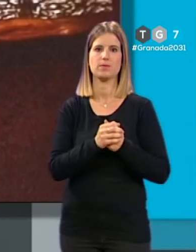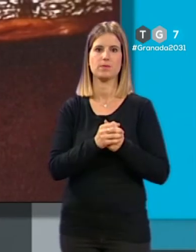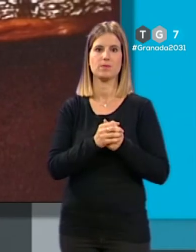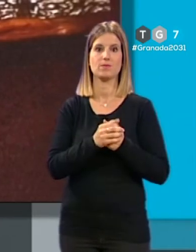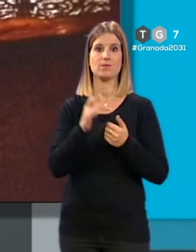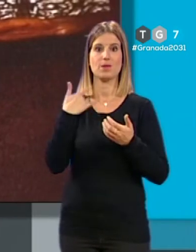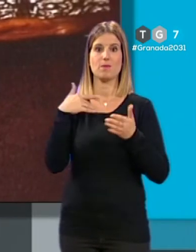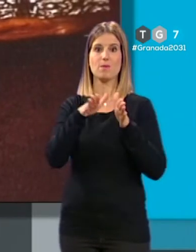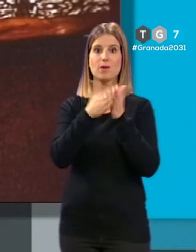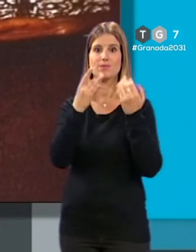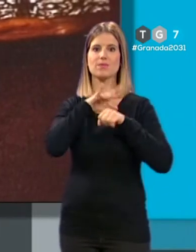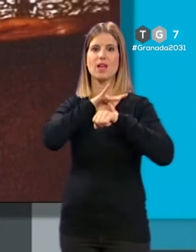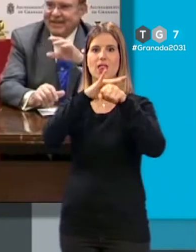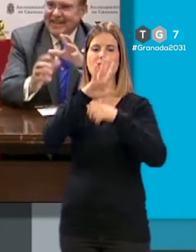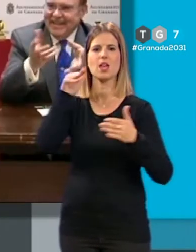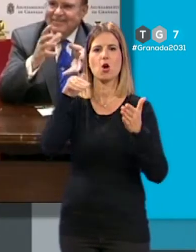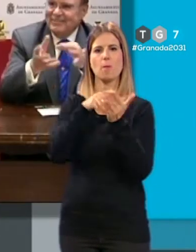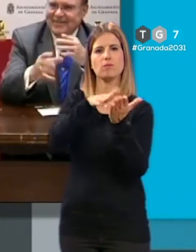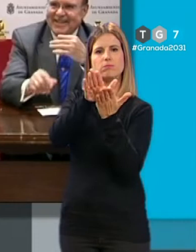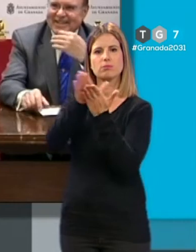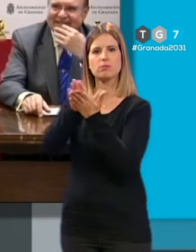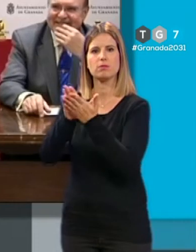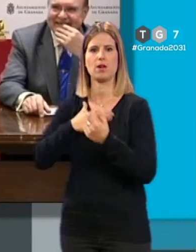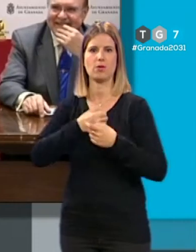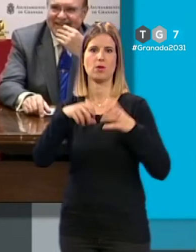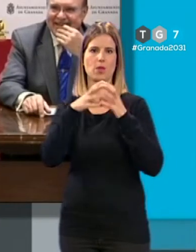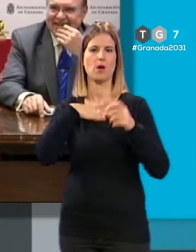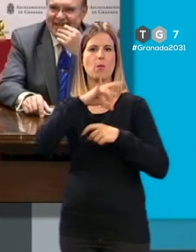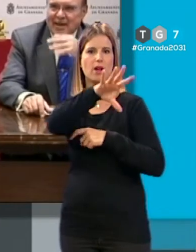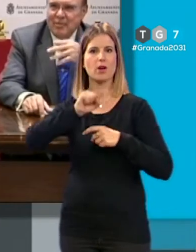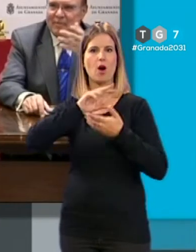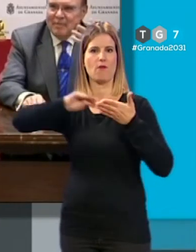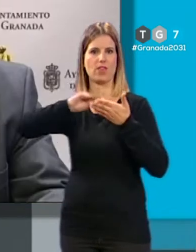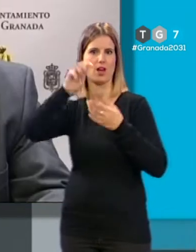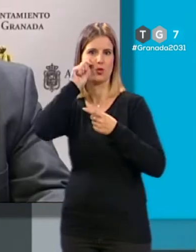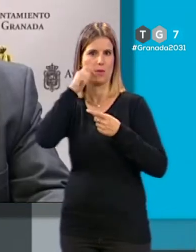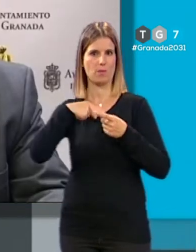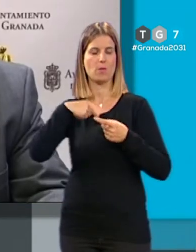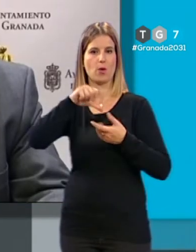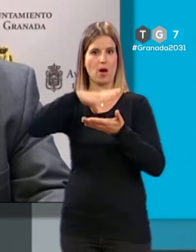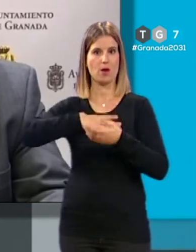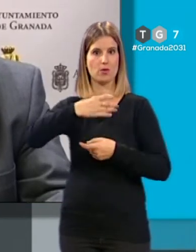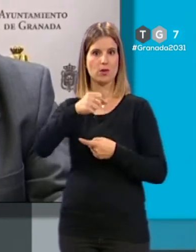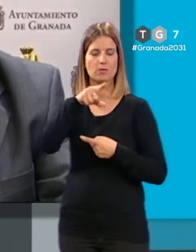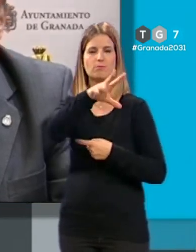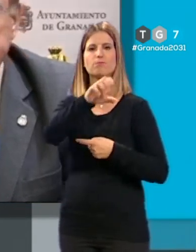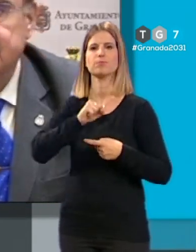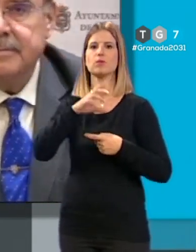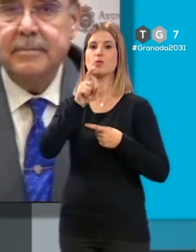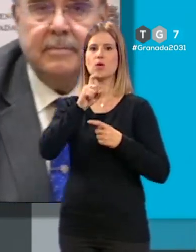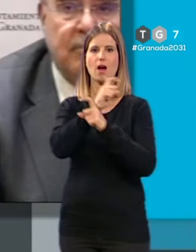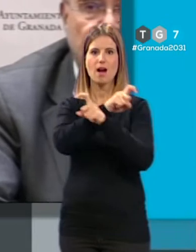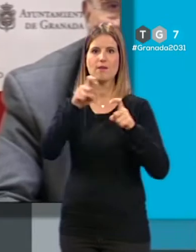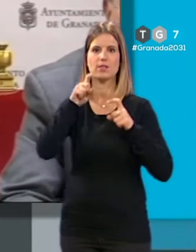Estas guías, 5.000 editadas por el Ayuntamiento de Granada, que se pueden recoger en las oficinas de turismo de la ciudad, son solo un adelanto de lo que los